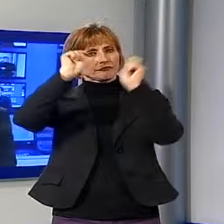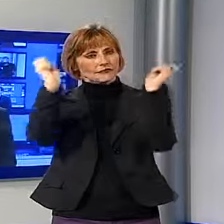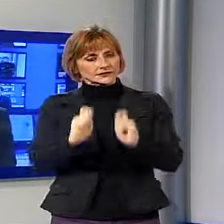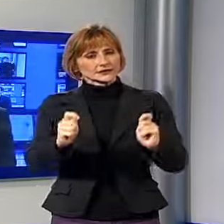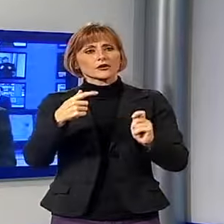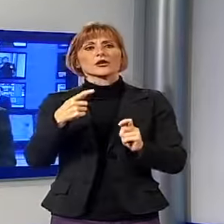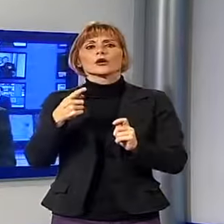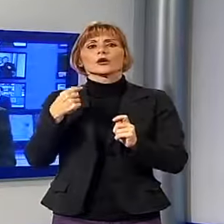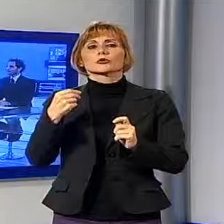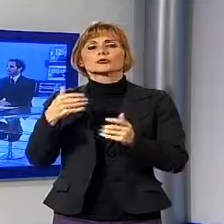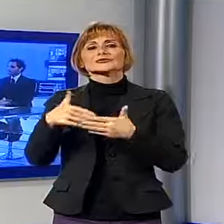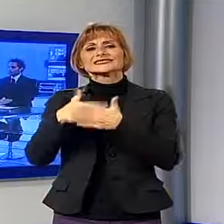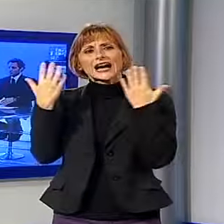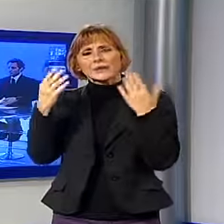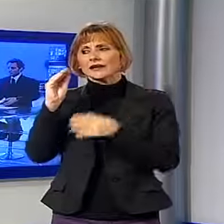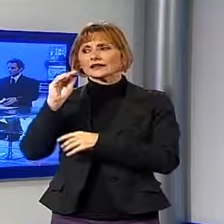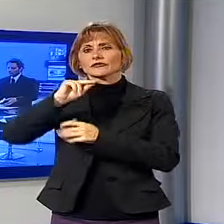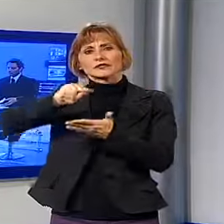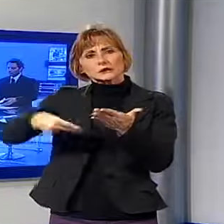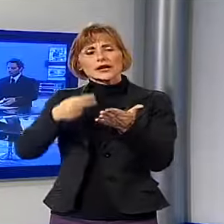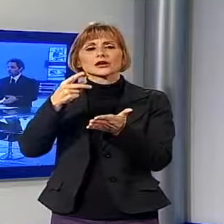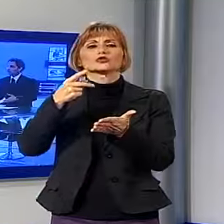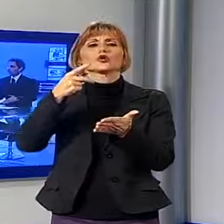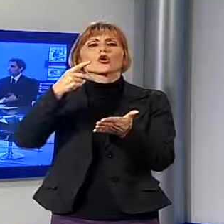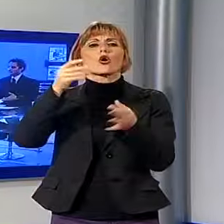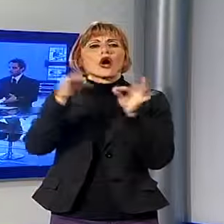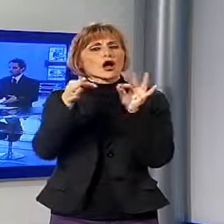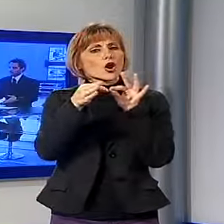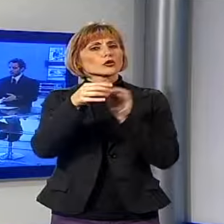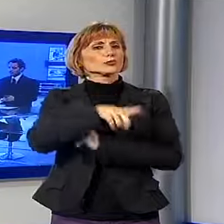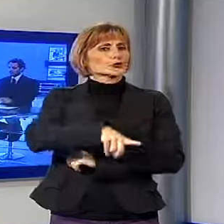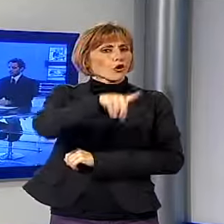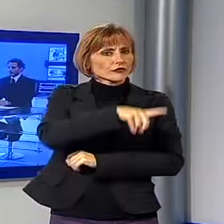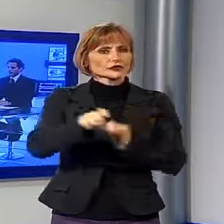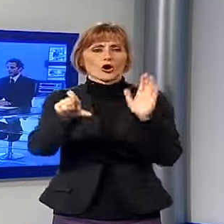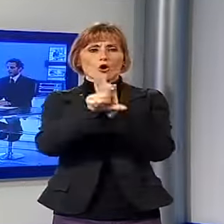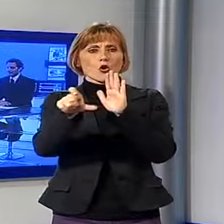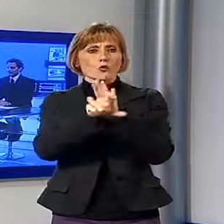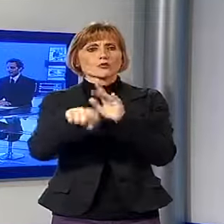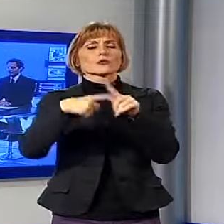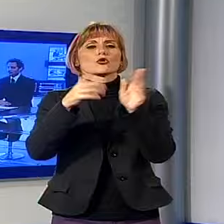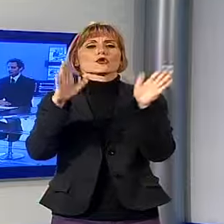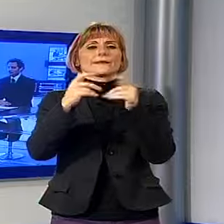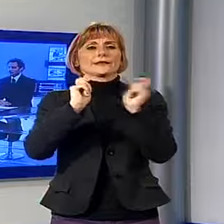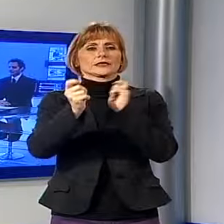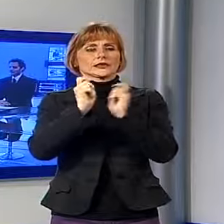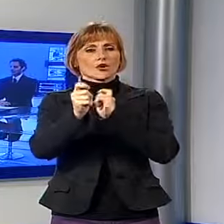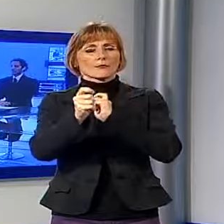firmato, avete firmato un accordo, un protocollo tra provincia, Comune di Lucca e Camera di Commercio per far crescere il